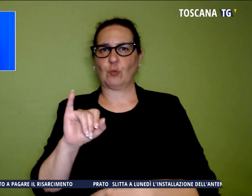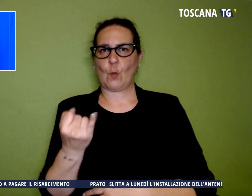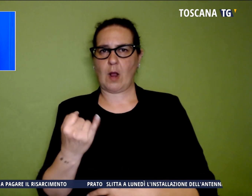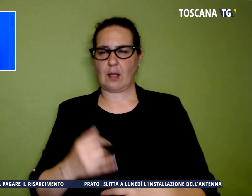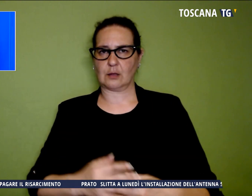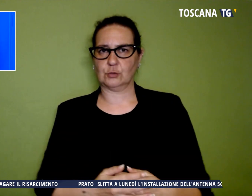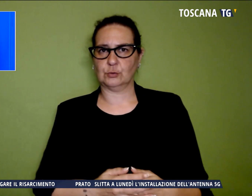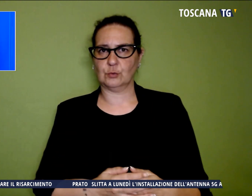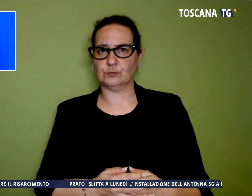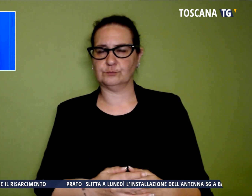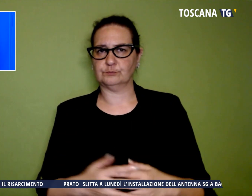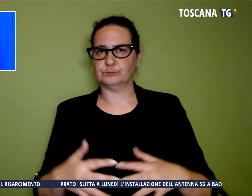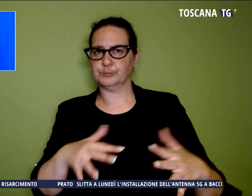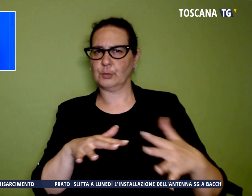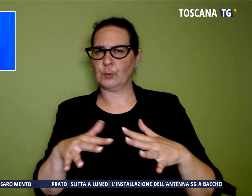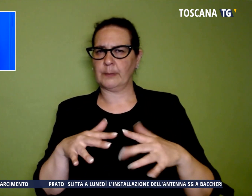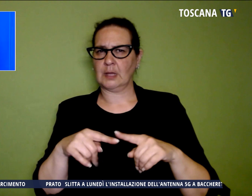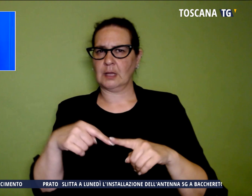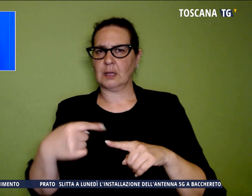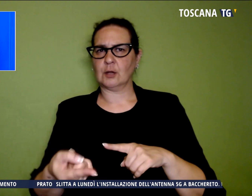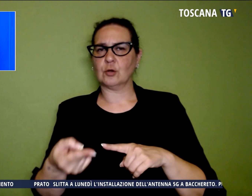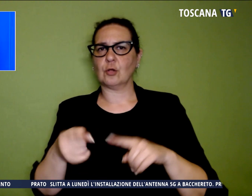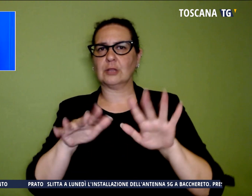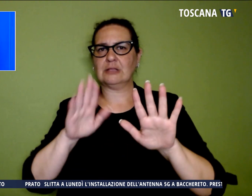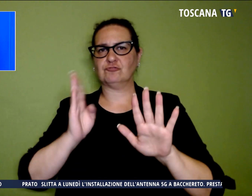alla normalità alle 10.30.